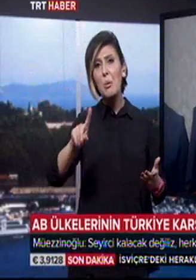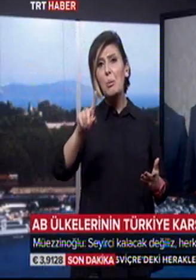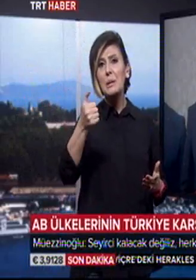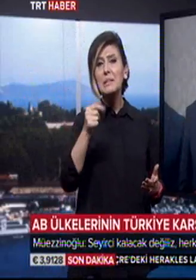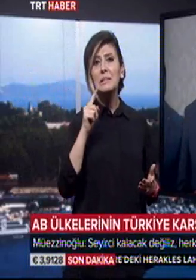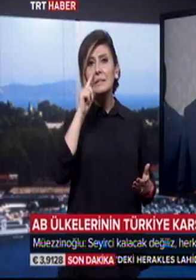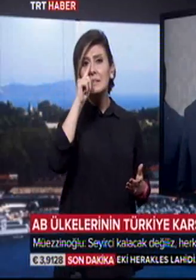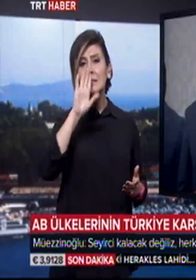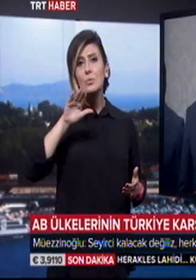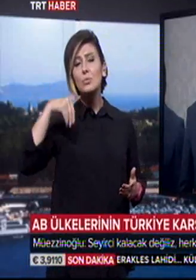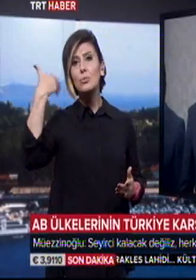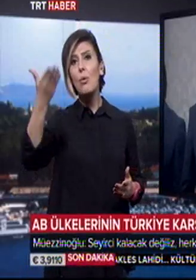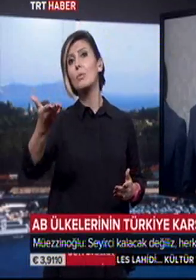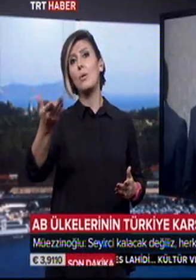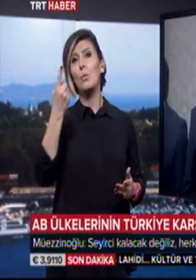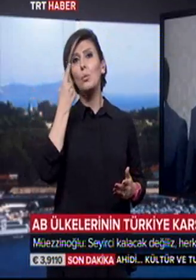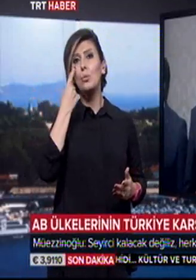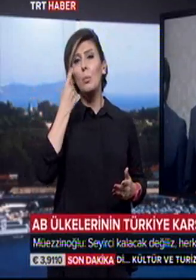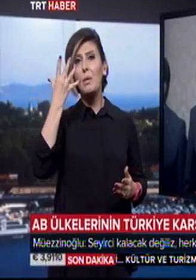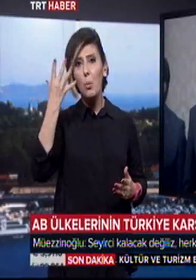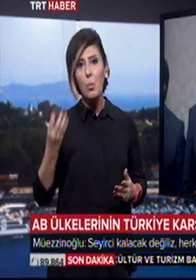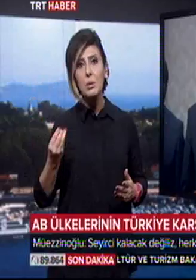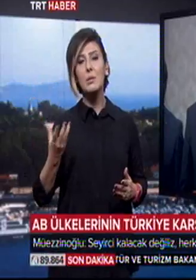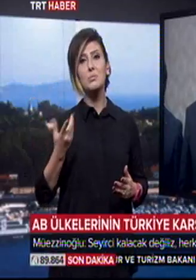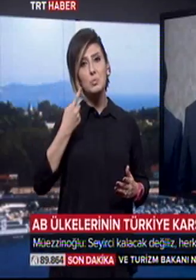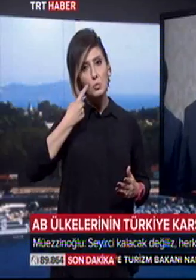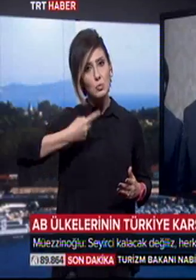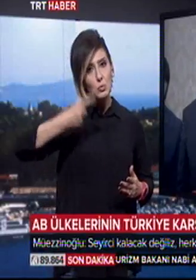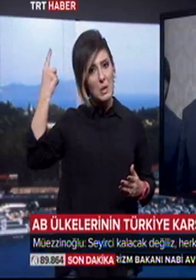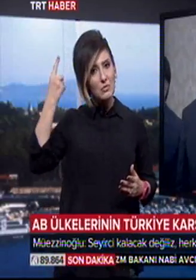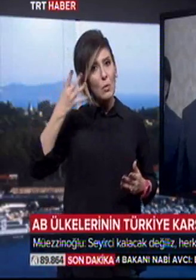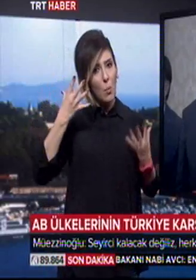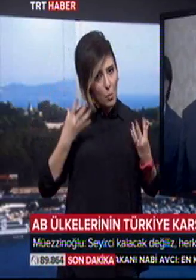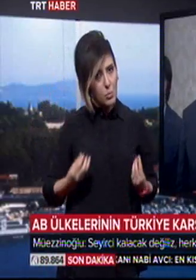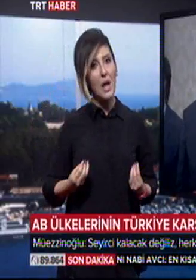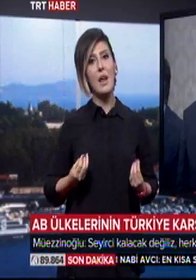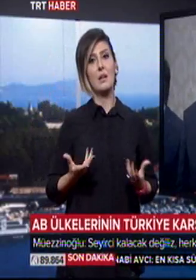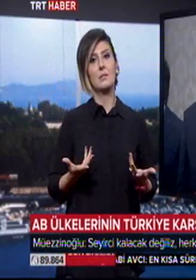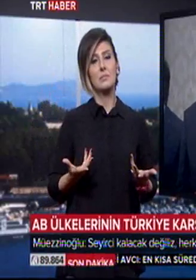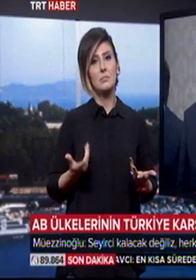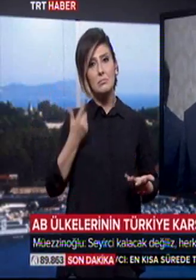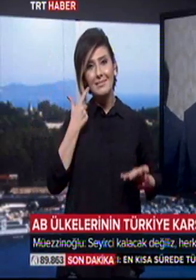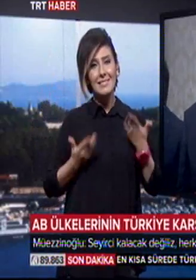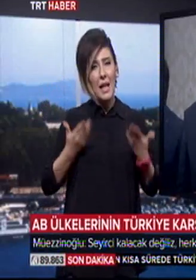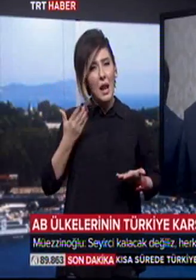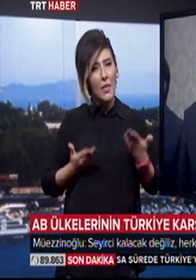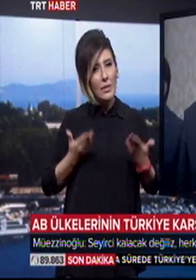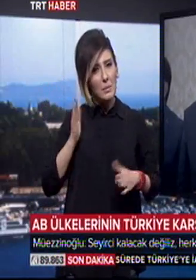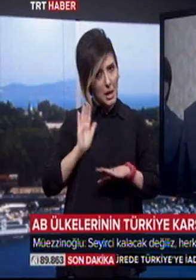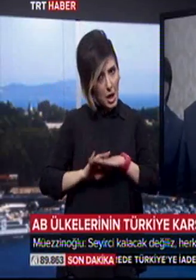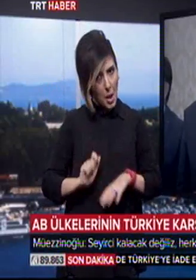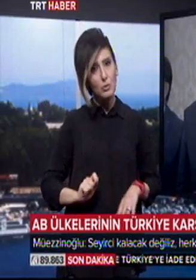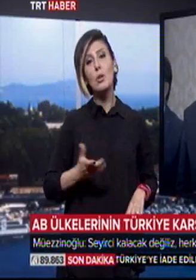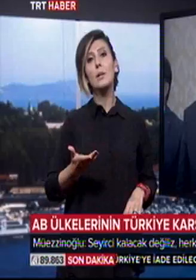Nisan'dan sonra hükümet olarak da, Cumhurbaşkanlığı olarak da değerlendirmeleri yapacaktır.